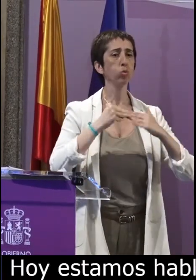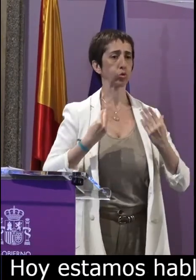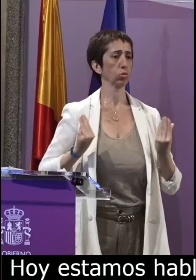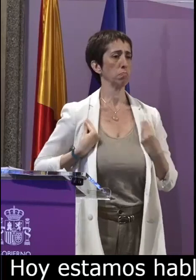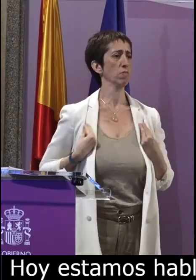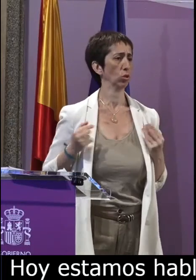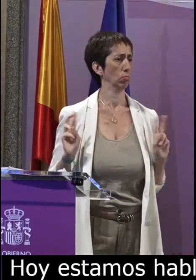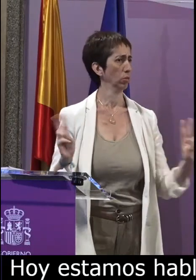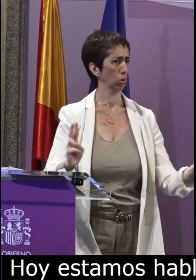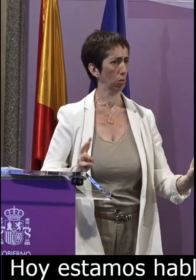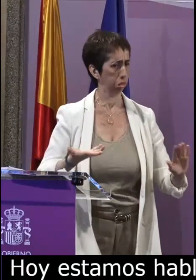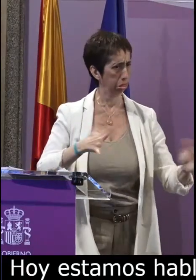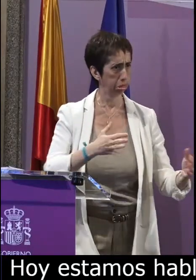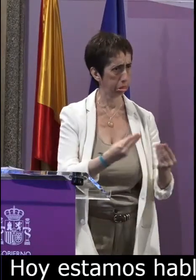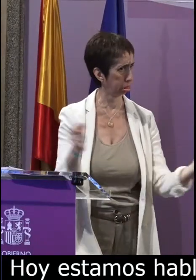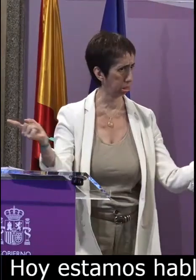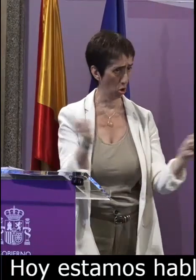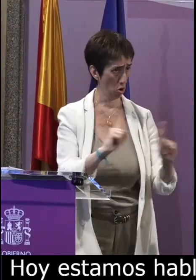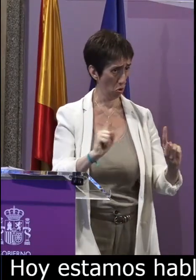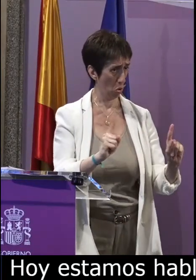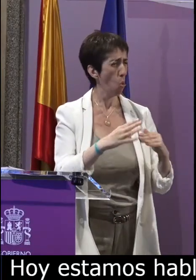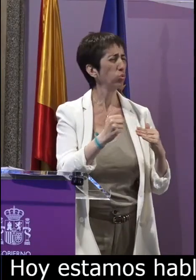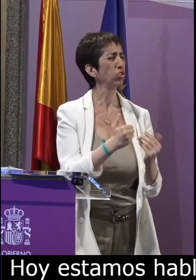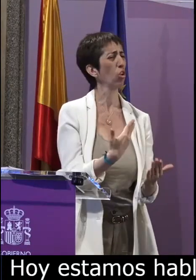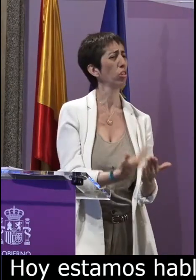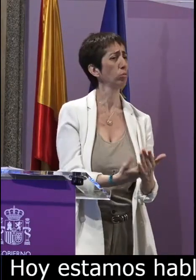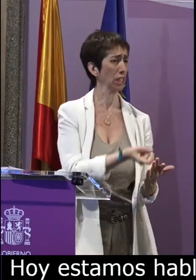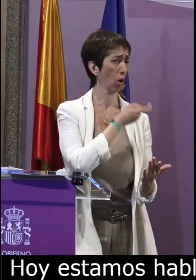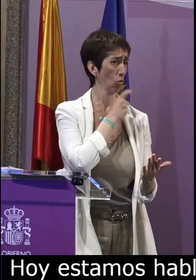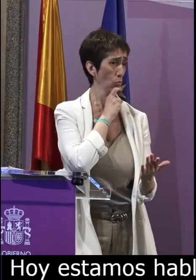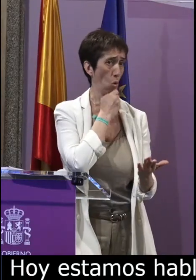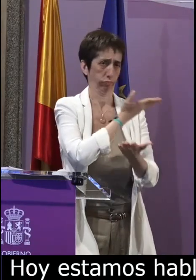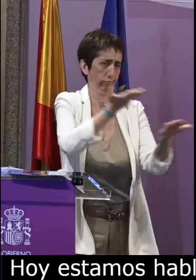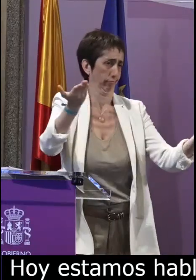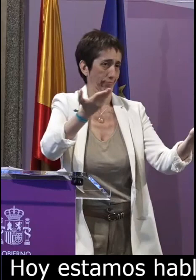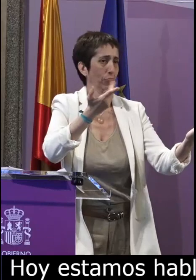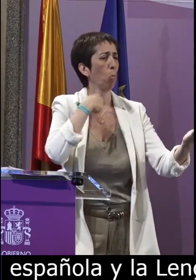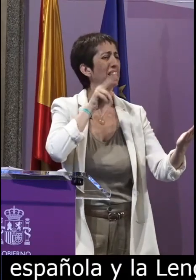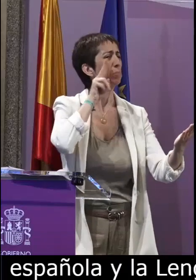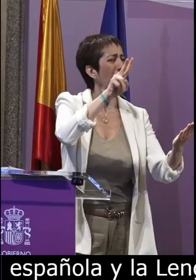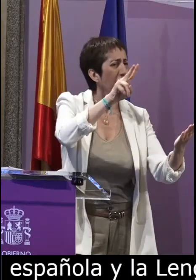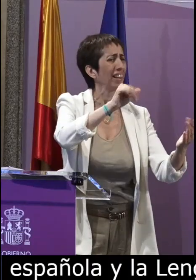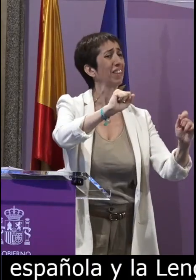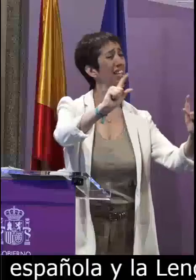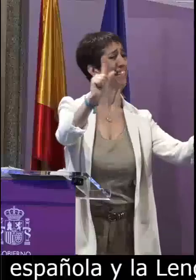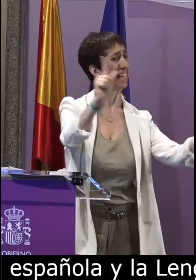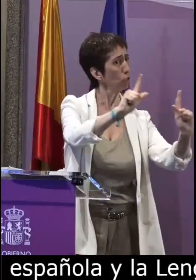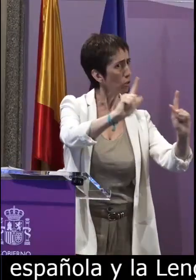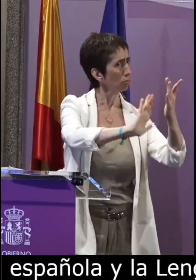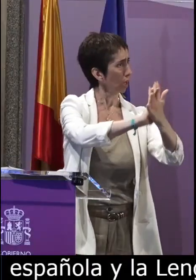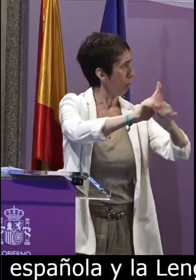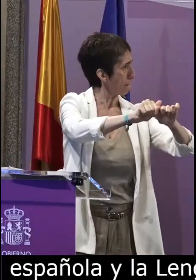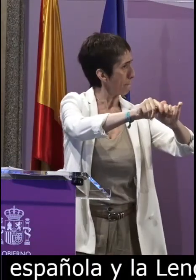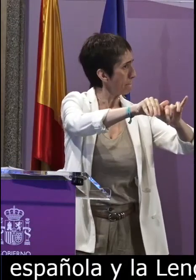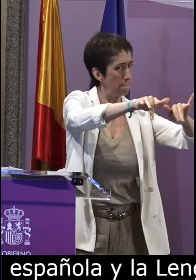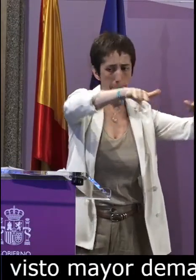pero también es una lengua viva y se demuestra en el uso diario que hacemos de ella